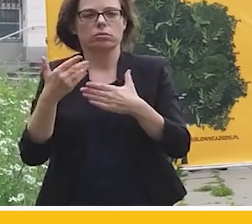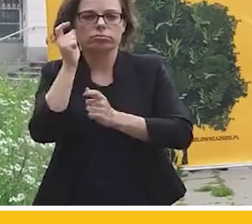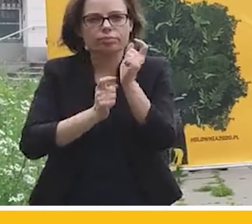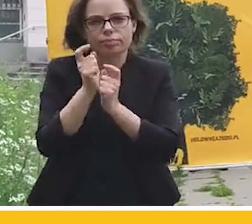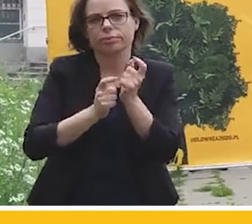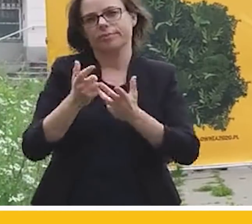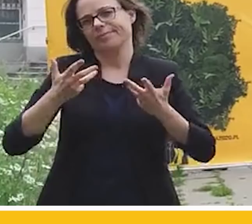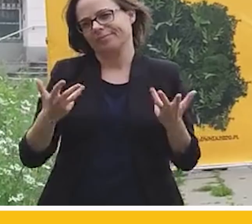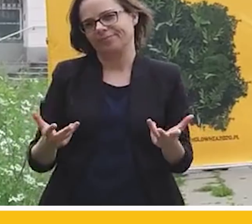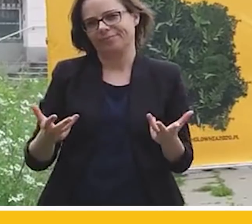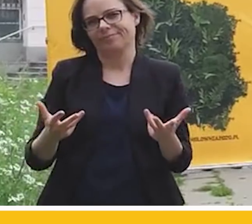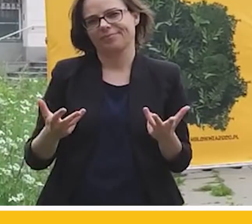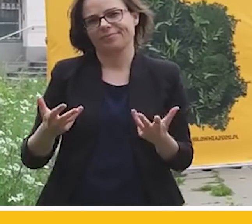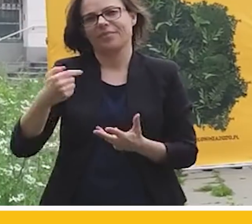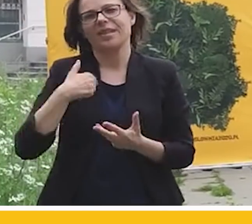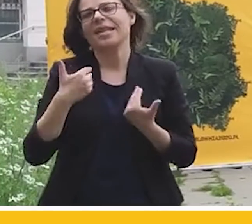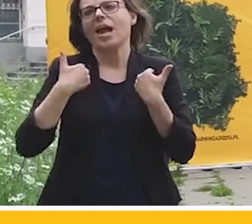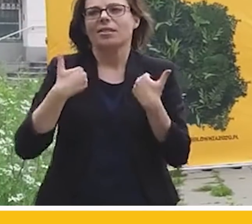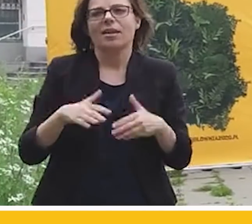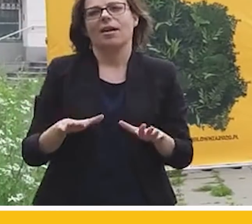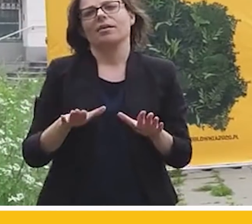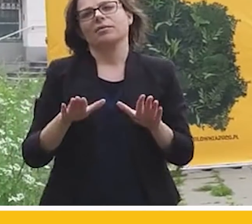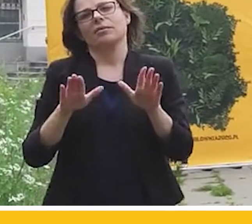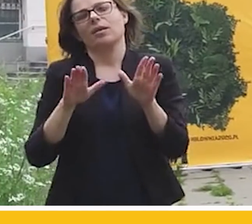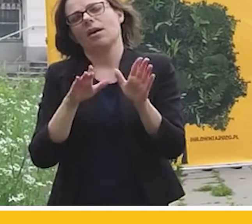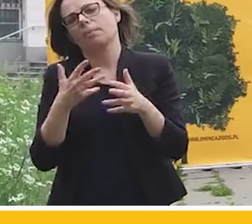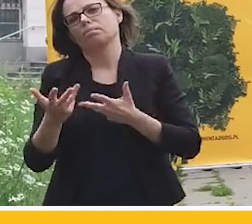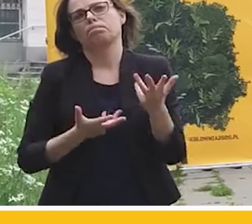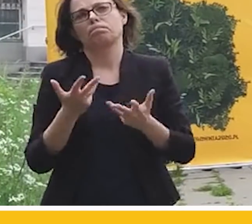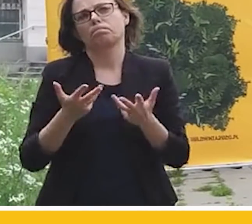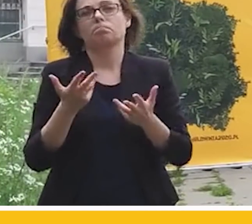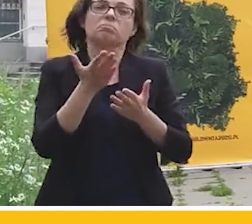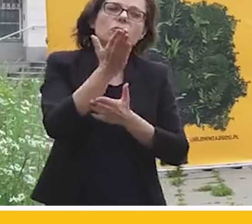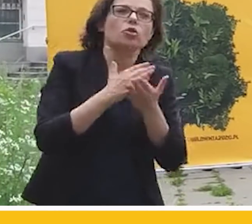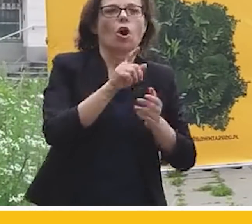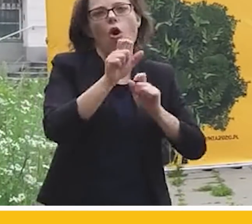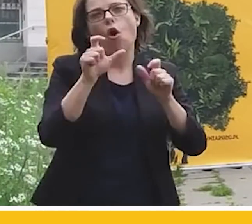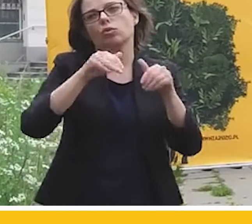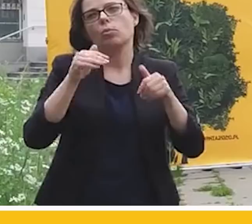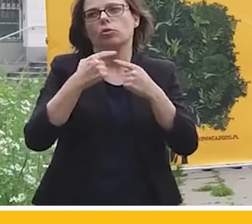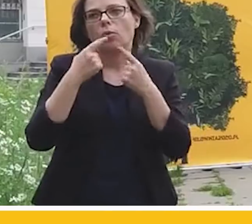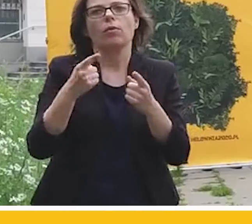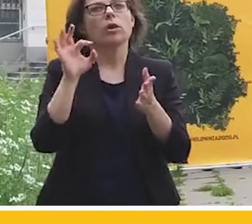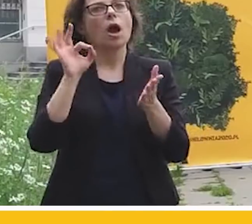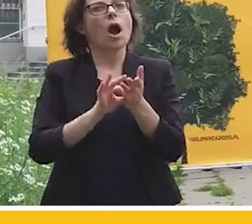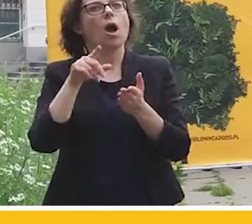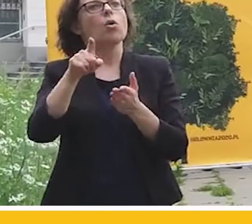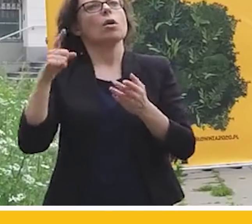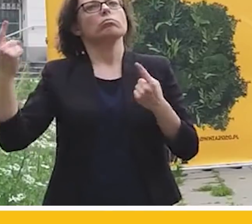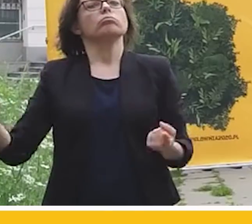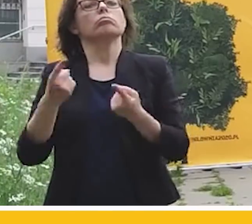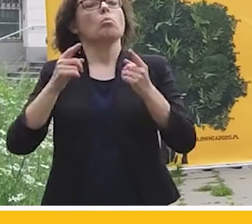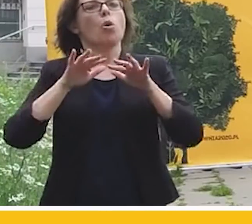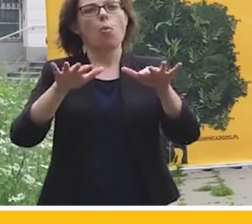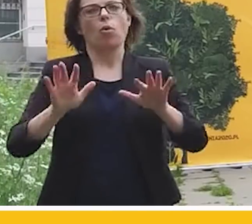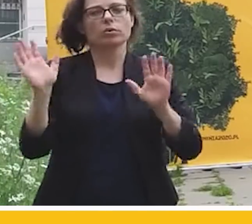Wie pan, nie chcę, żeby to zabrzmiało jakoś, bo niektórzy mogą zarzucić, że no dobrze, to populizm. Nie, to nie populizm, to głos